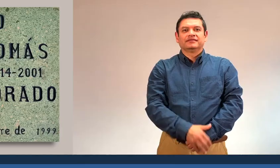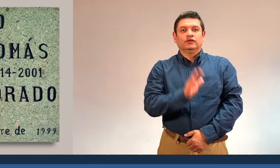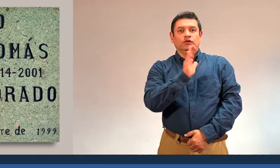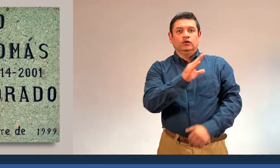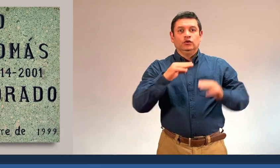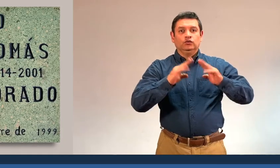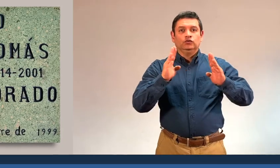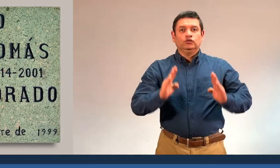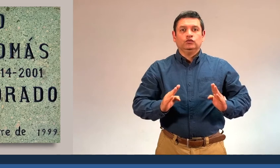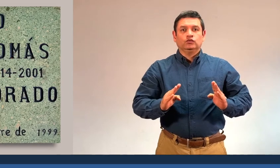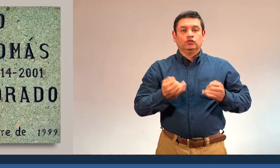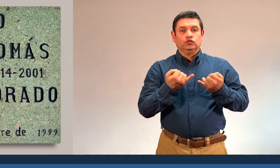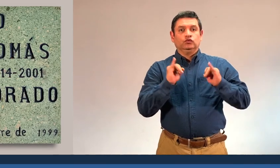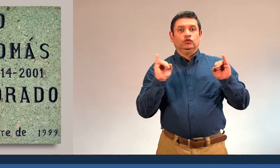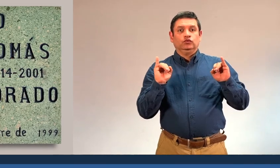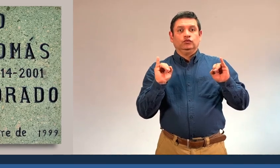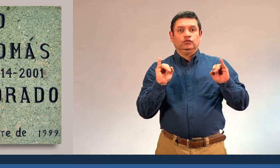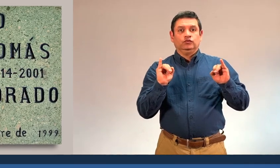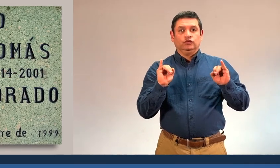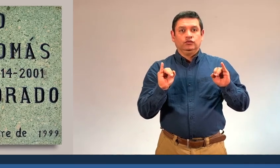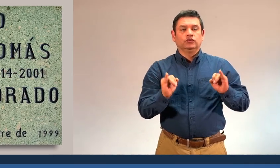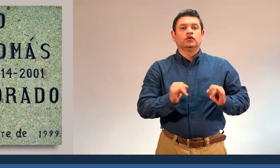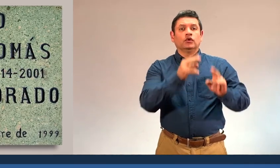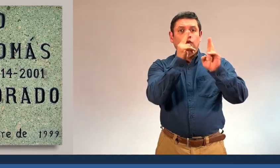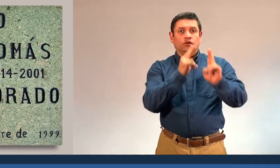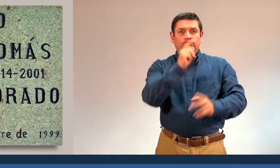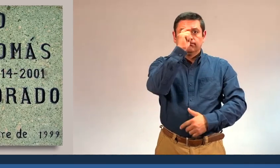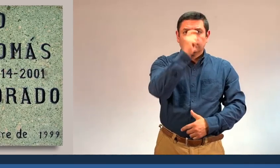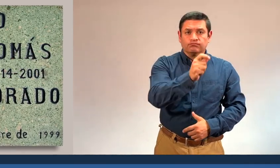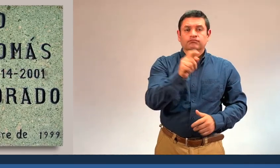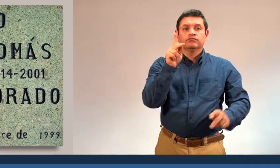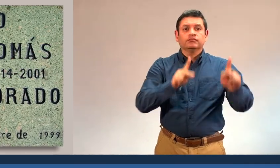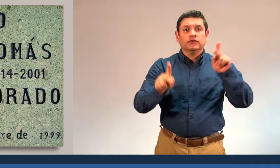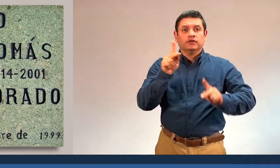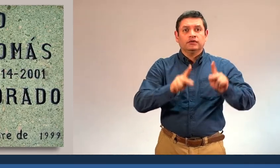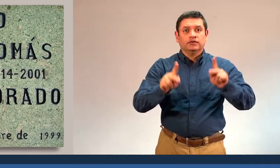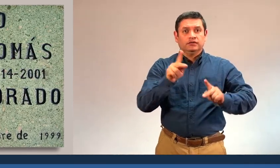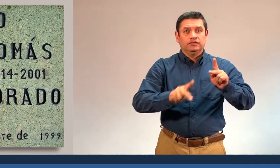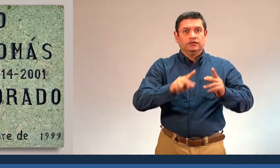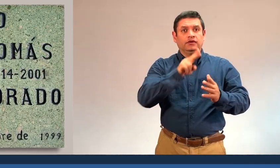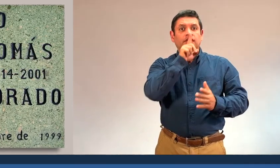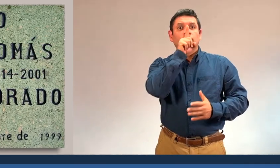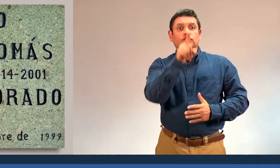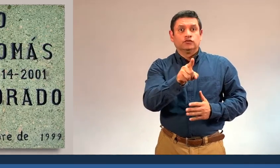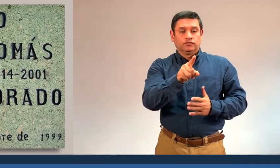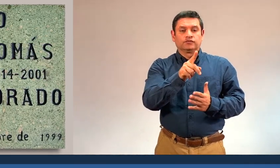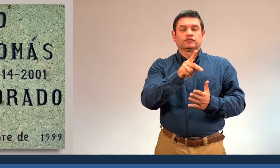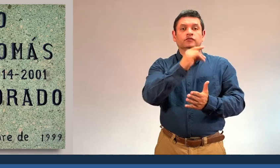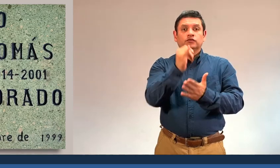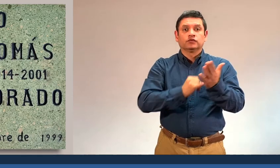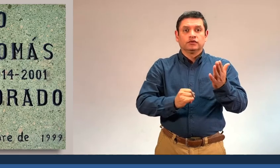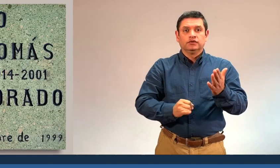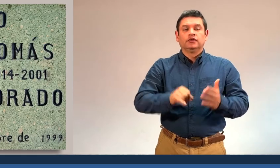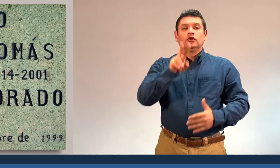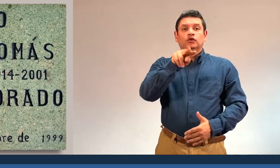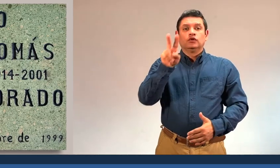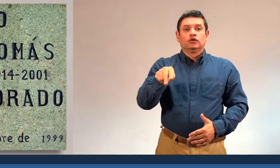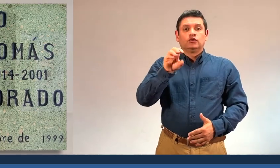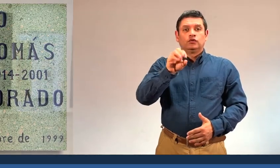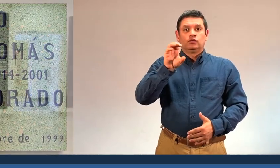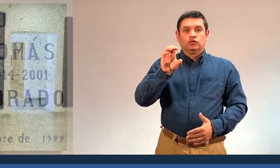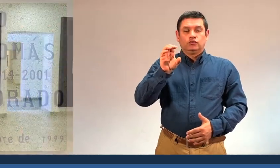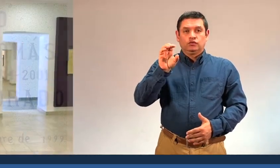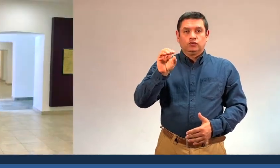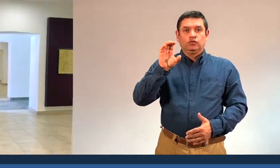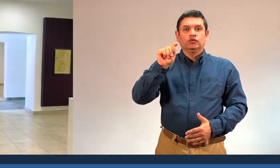The museum opened its doors on October 22, 1999, to honor the life and works of these extraordinary artists.